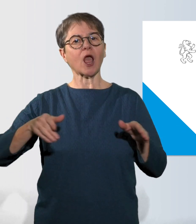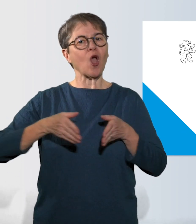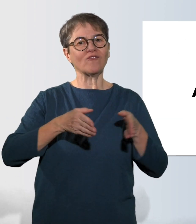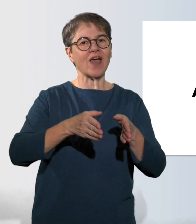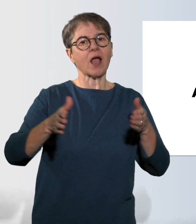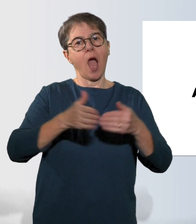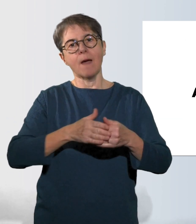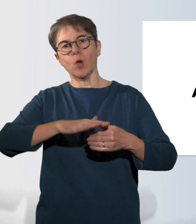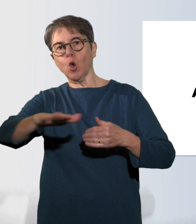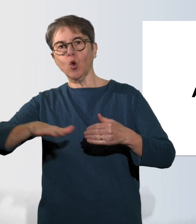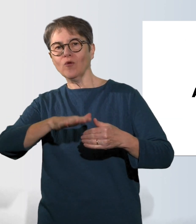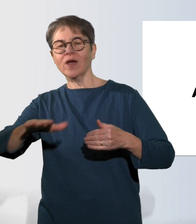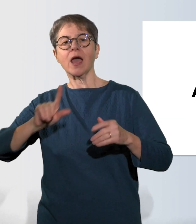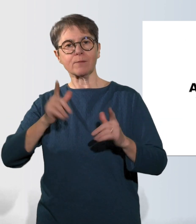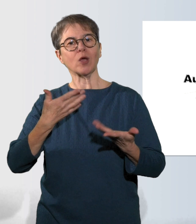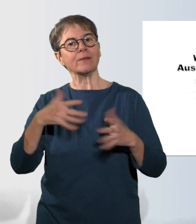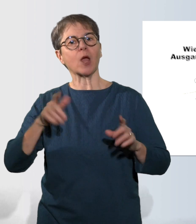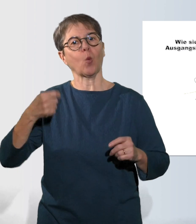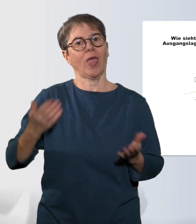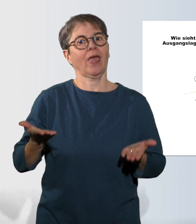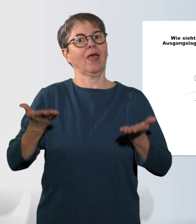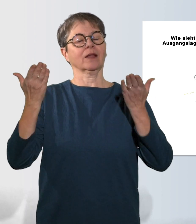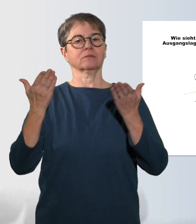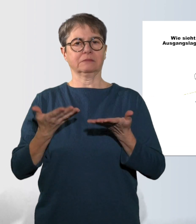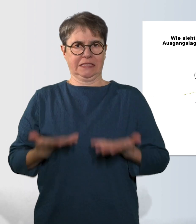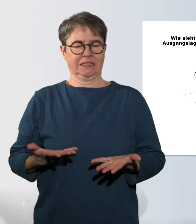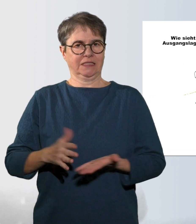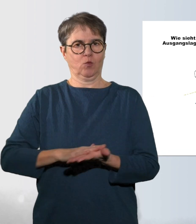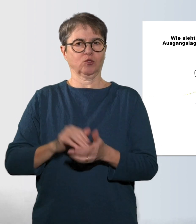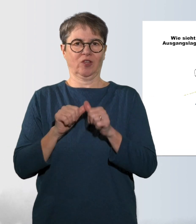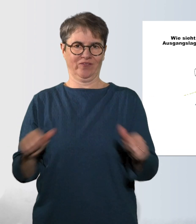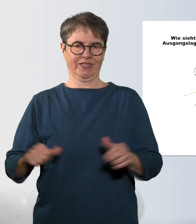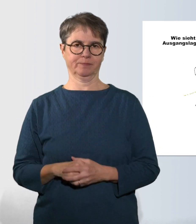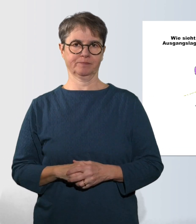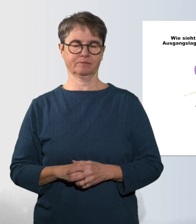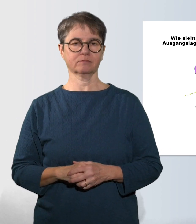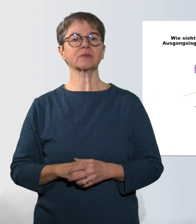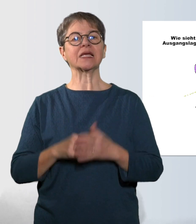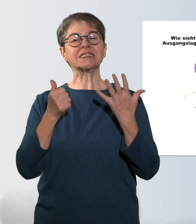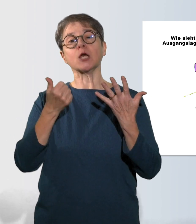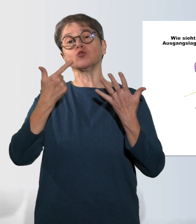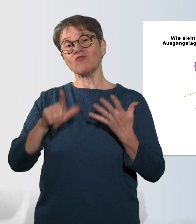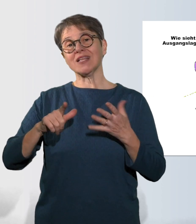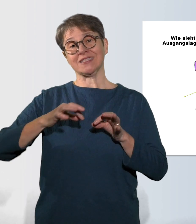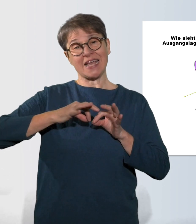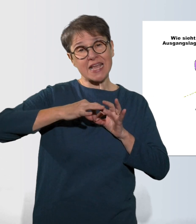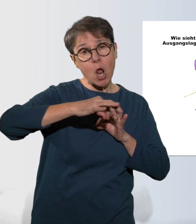Wie sieht die Ausgangslage aus? Mit knapp 26 Kilometern ist beinahe die Hälfte des Uferwegs rund um den